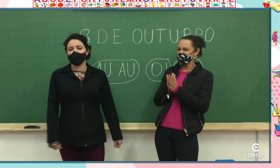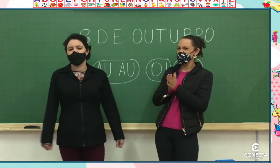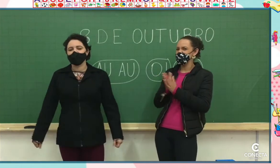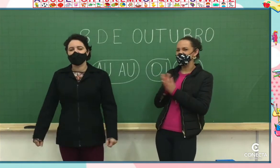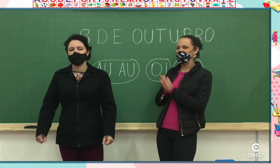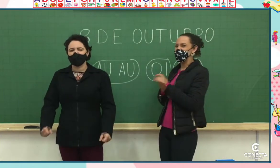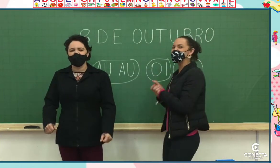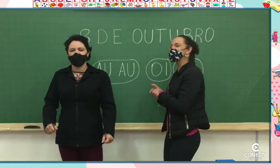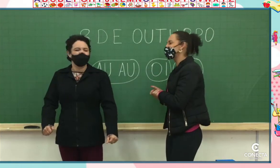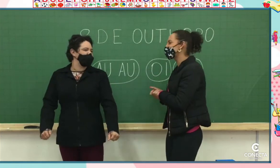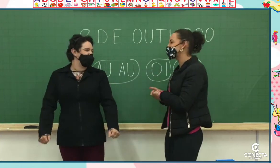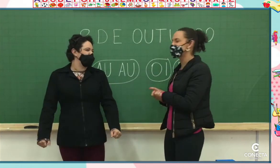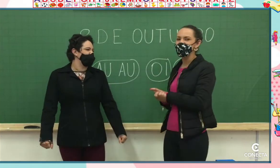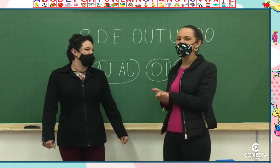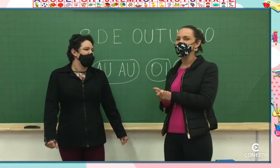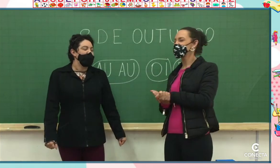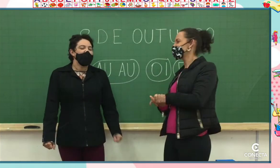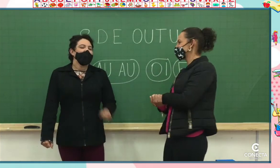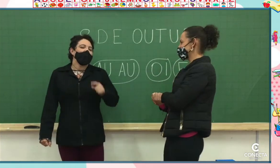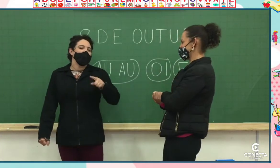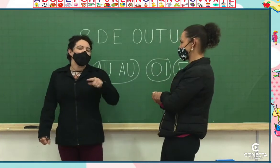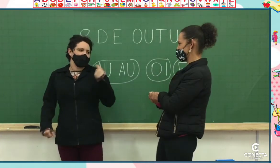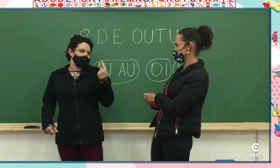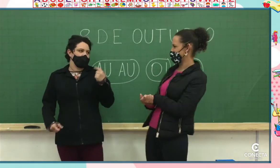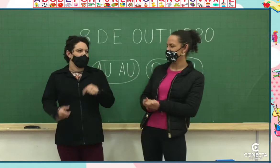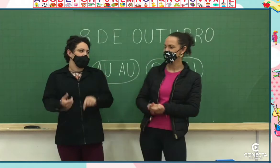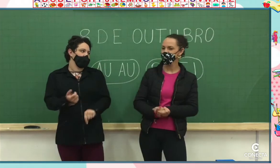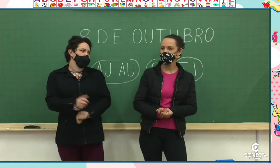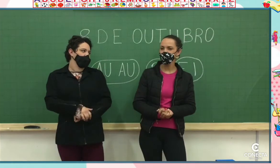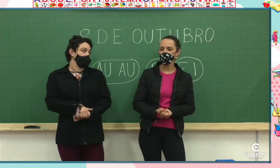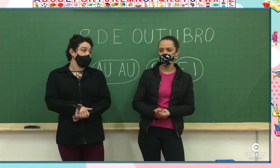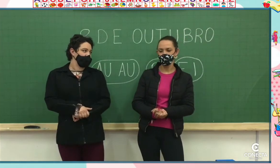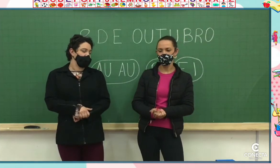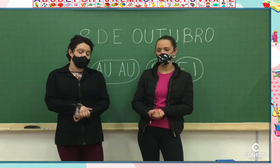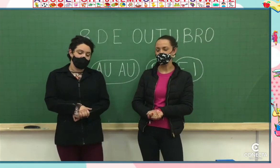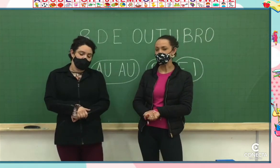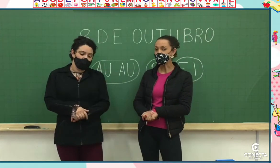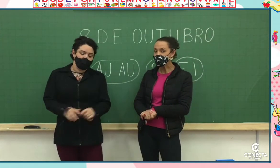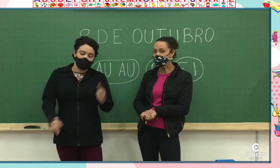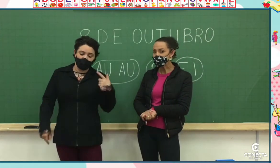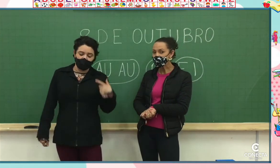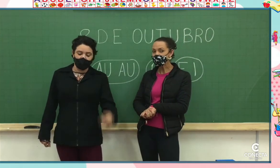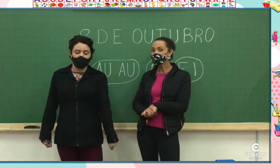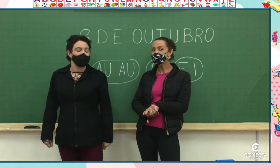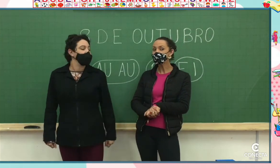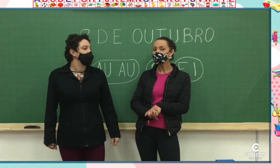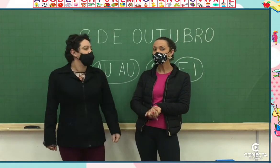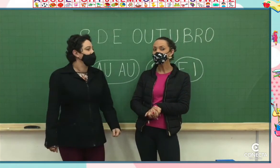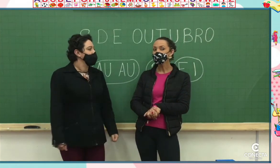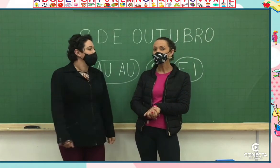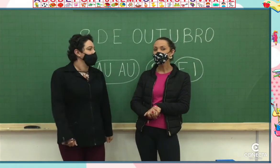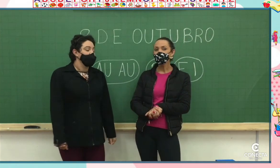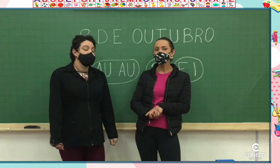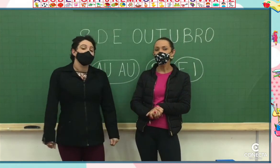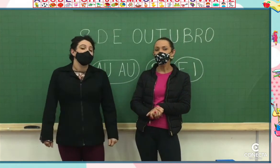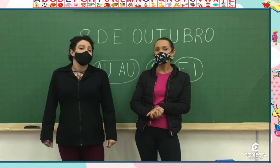Isso. Obrigada, crianças. Ah, mas eu tenho outra pergunta. Quero ver se você prestou atenção na história.